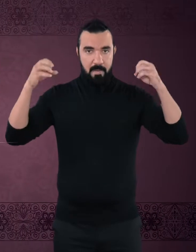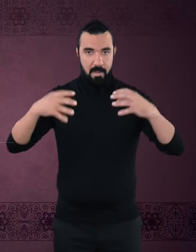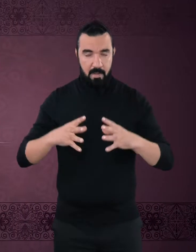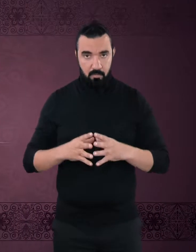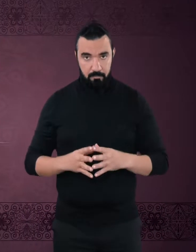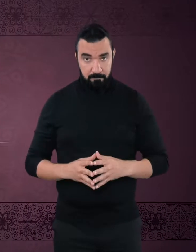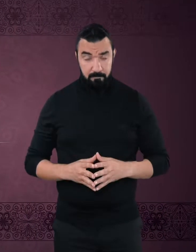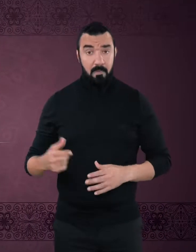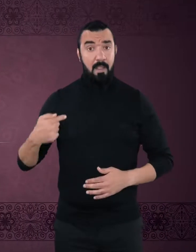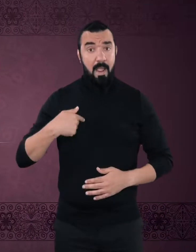اشتركوا